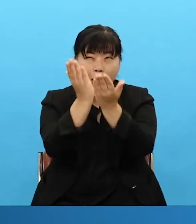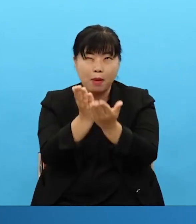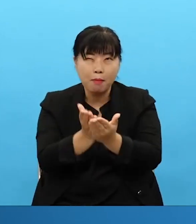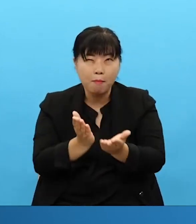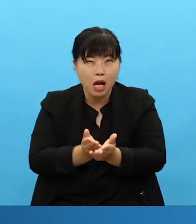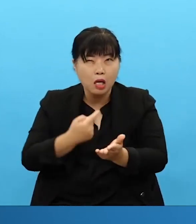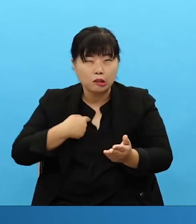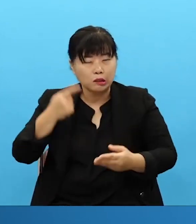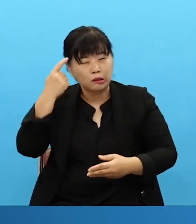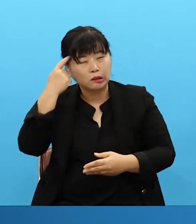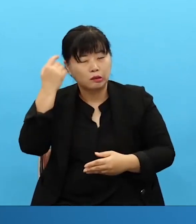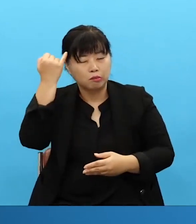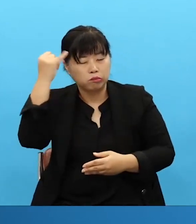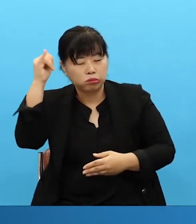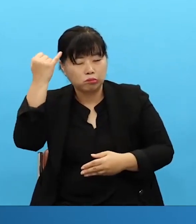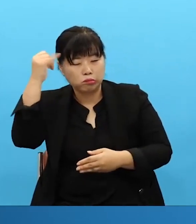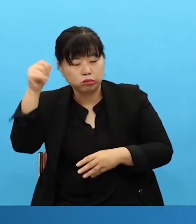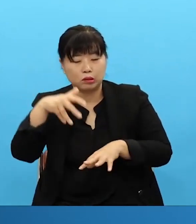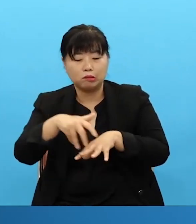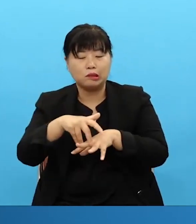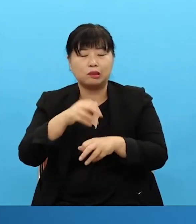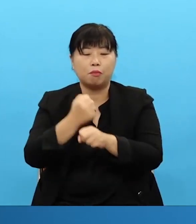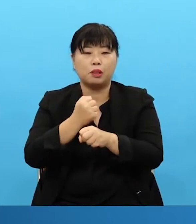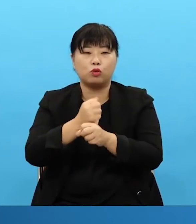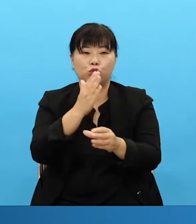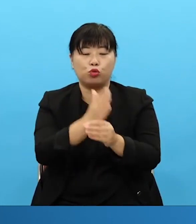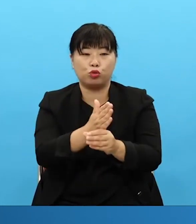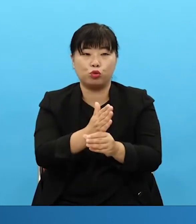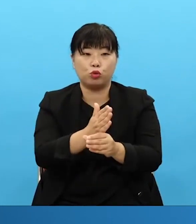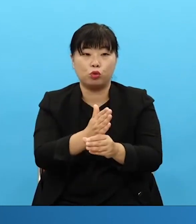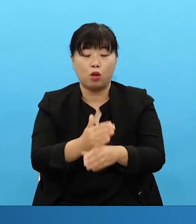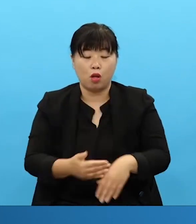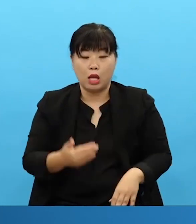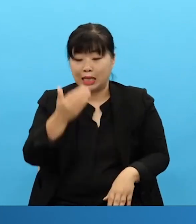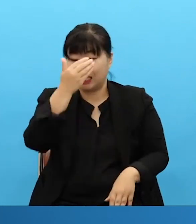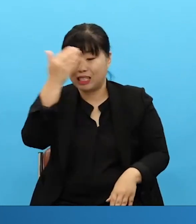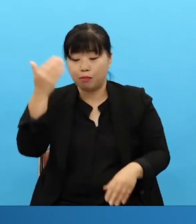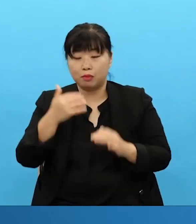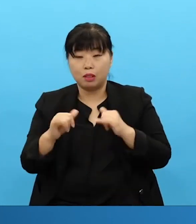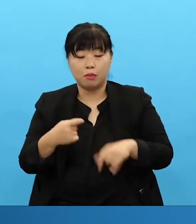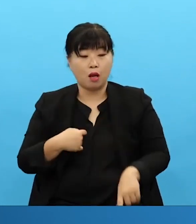And if we're not careful the church is going to lose all the young people over to them. We need to properly open this.